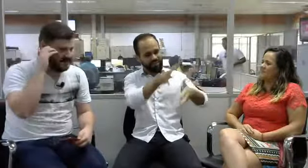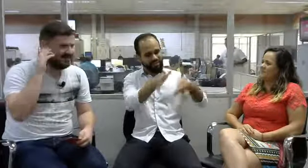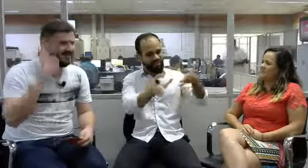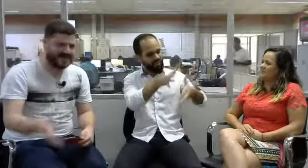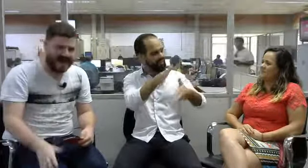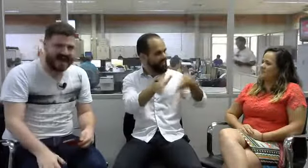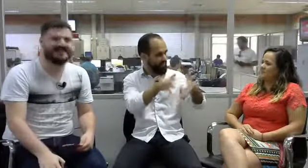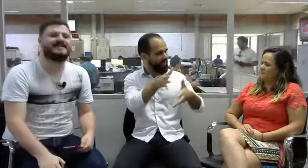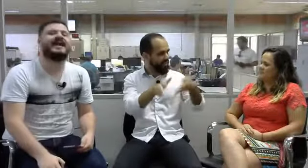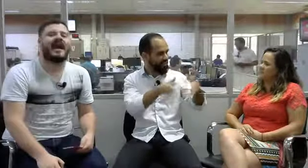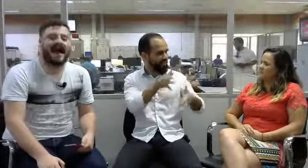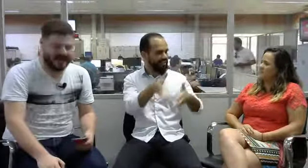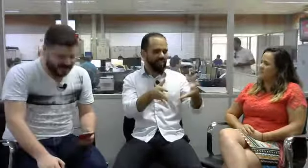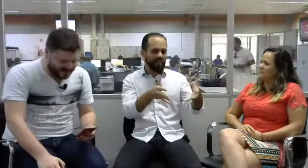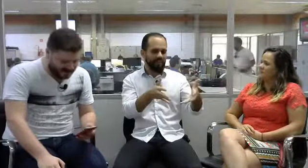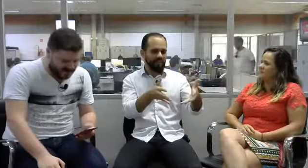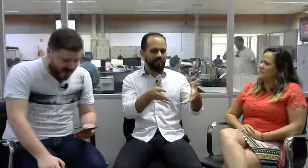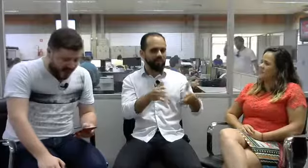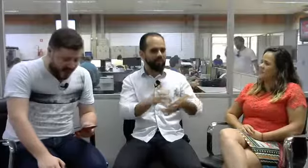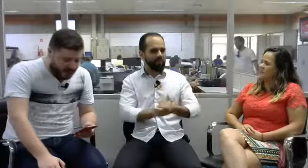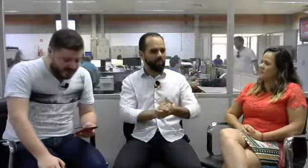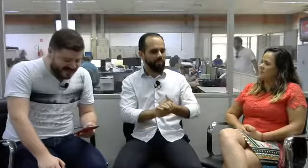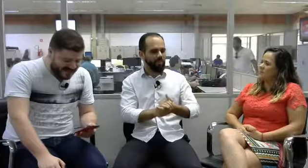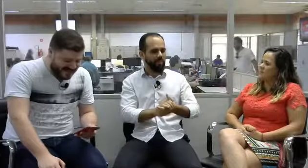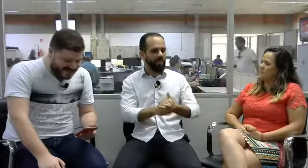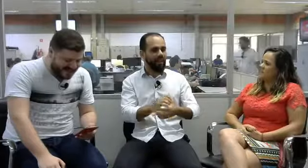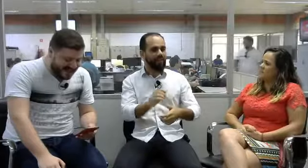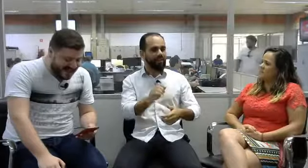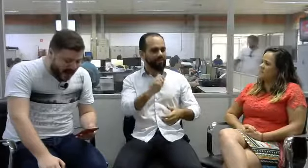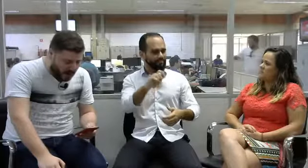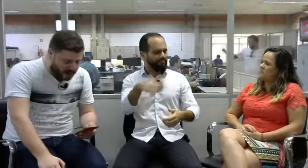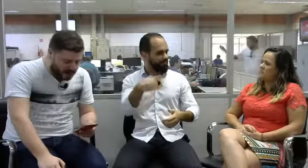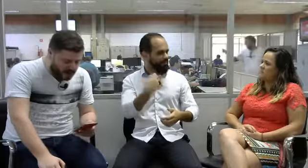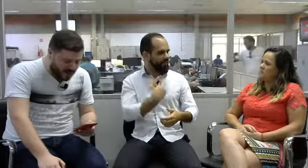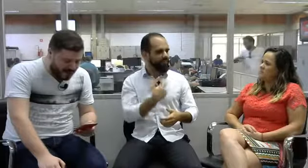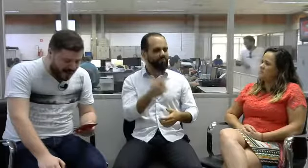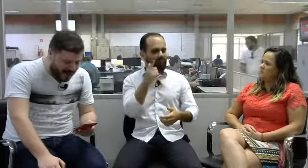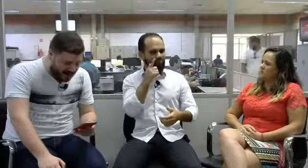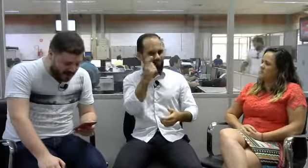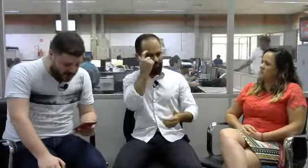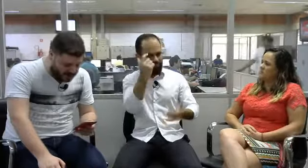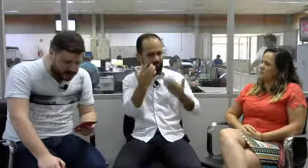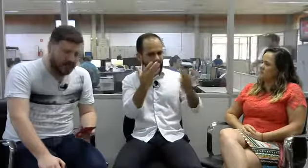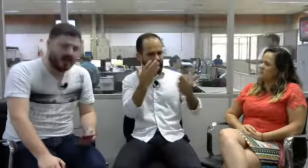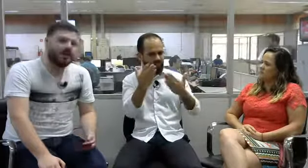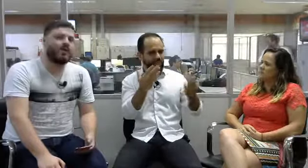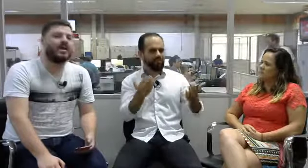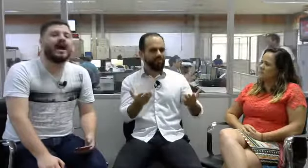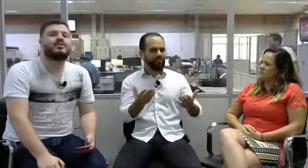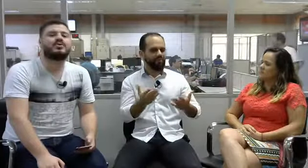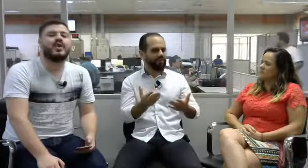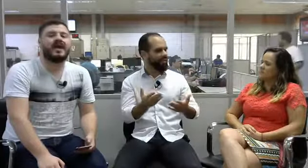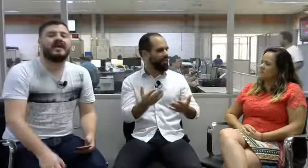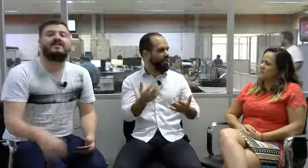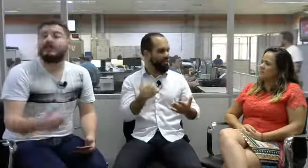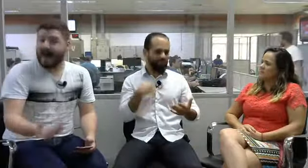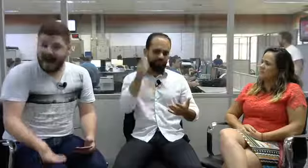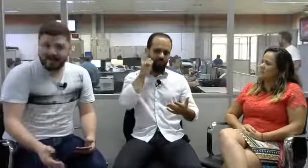de sinais, a Libras, é o psicanalista Glaucio Camargos. O Glaucio, ele é formado em